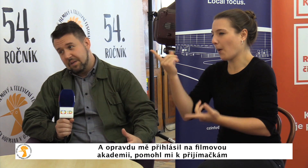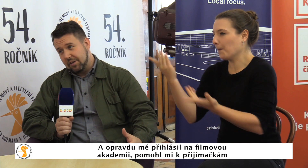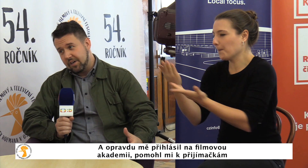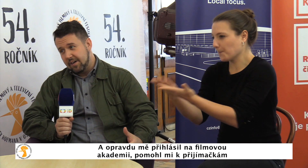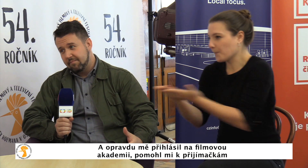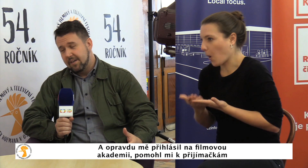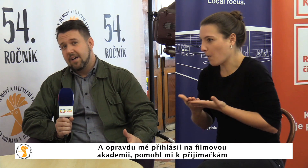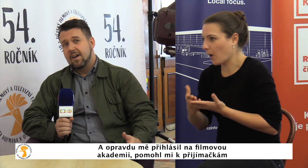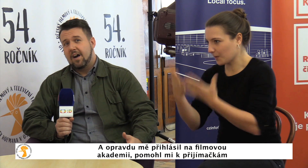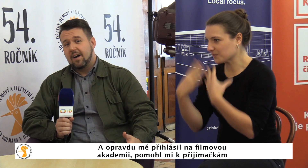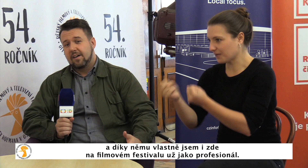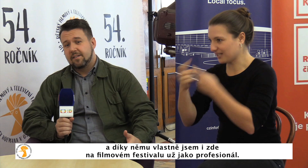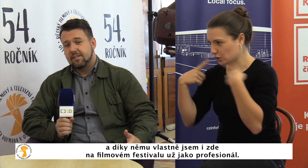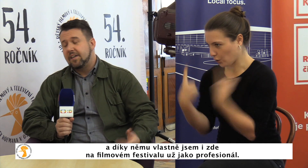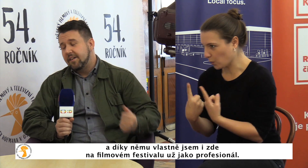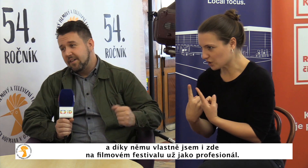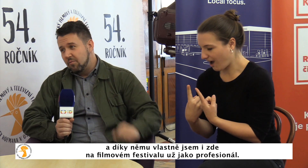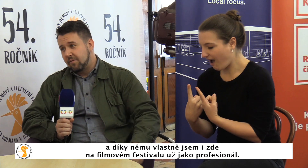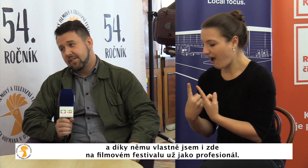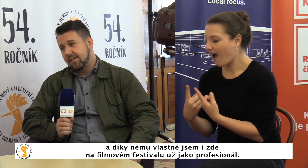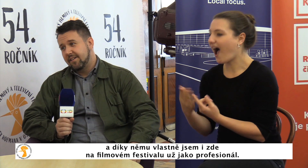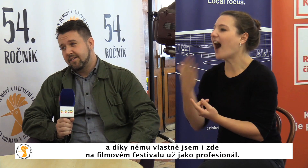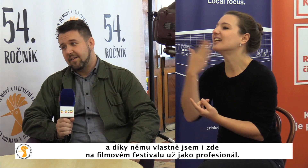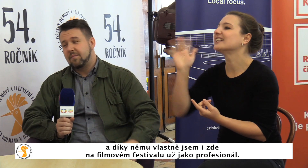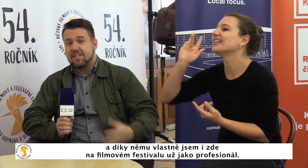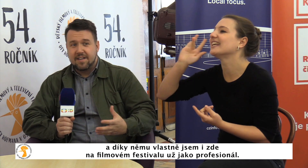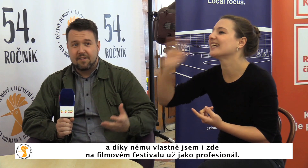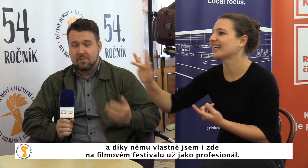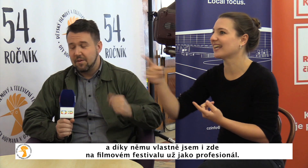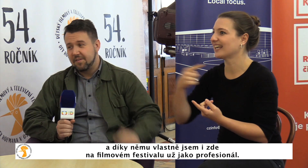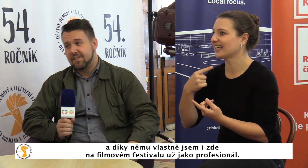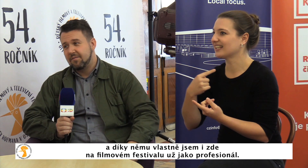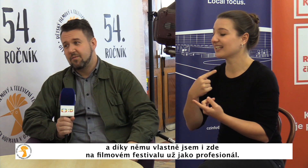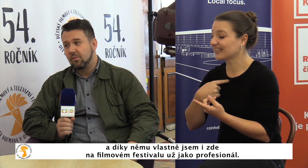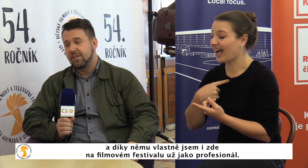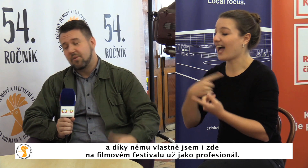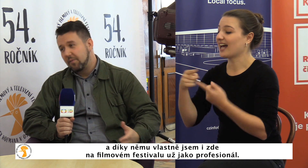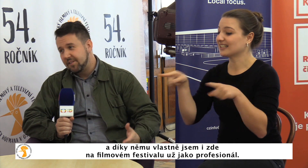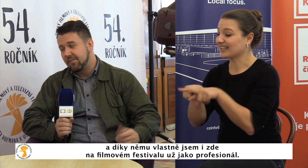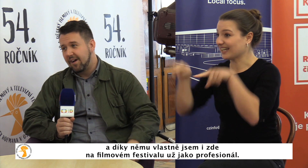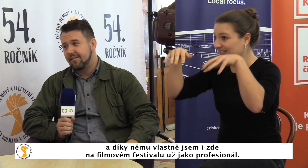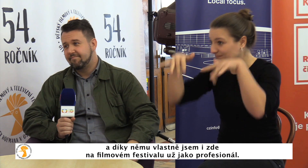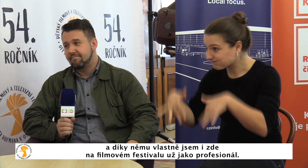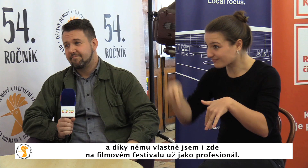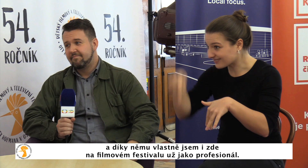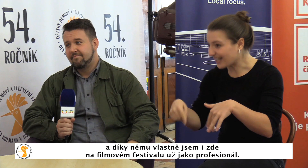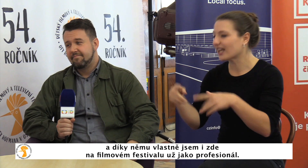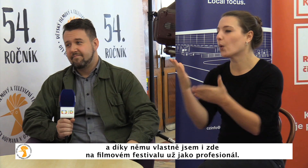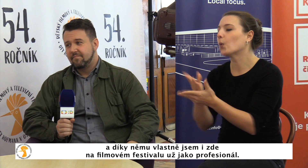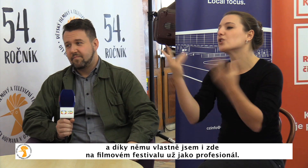k přijímačkám a díky němu jsem i zde na filmovém festivalu už jako profesionál.